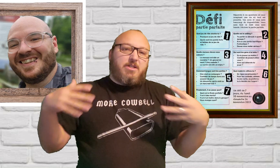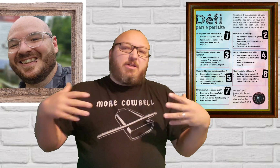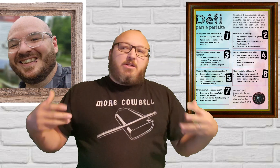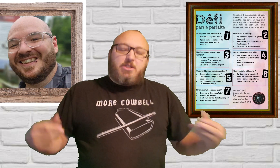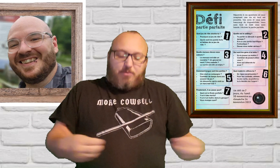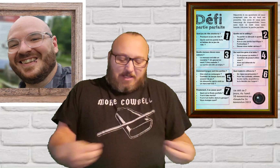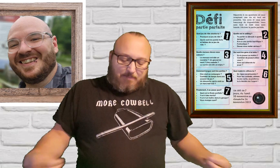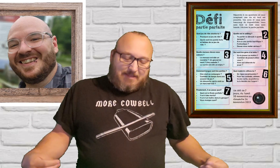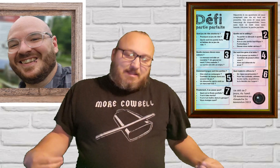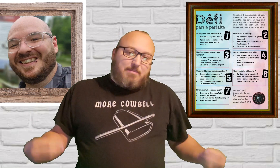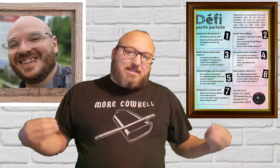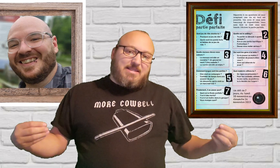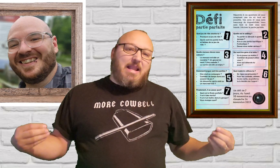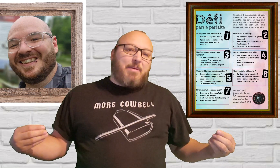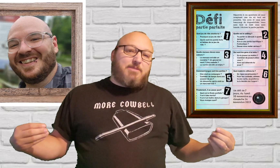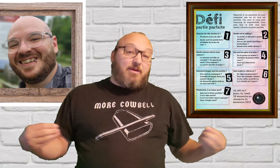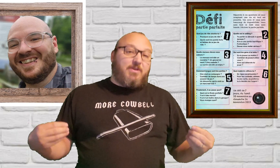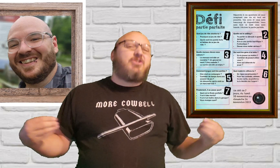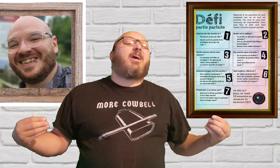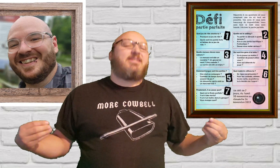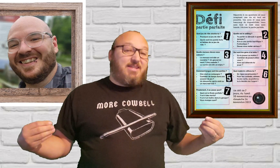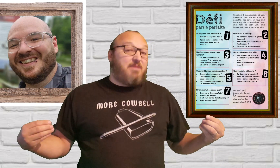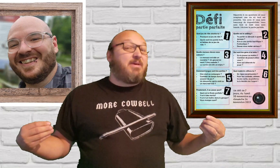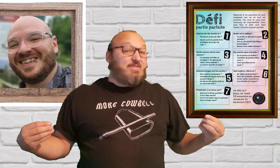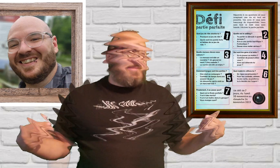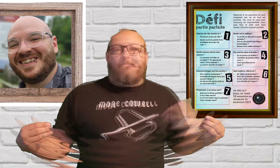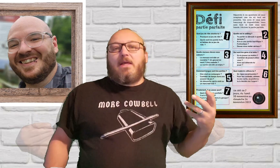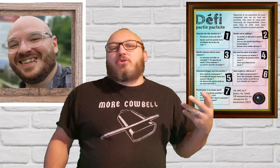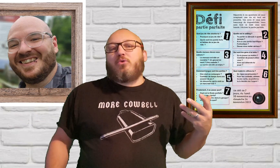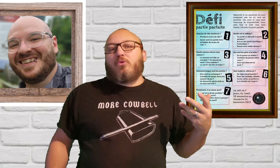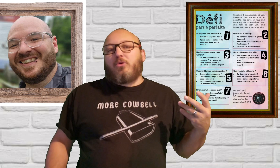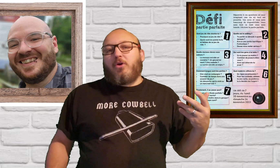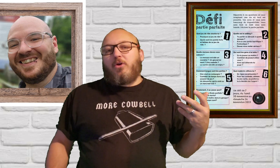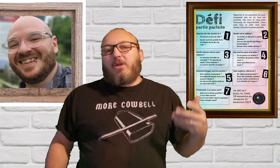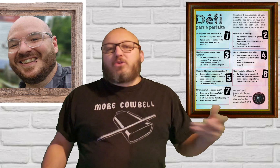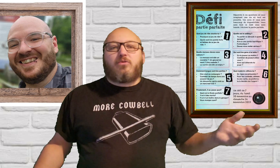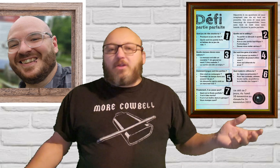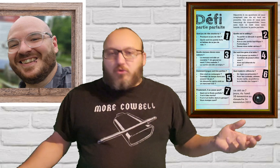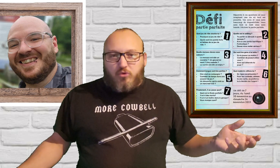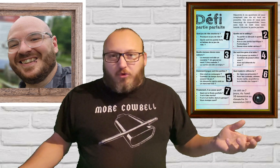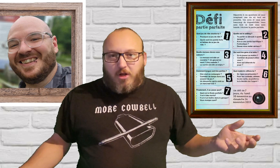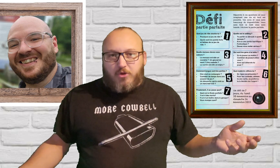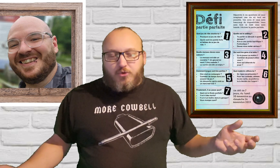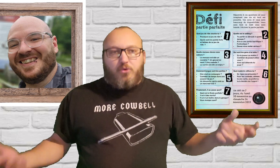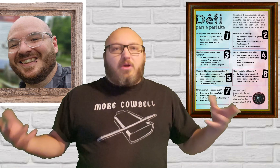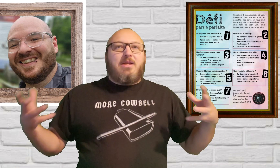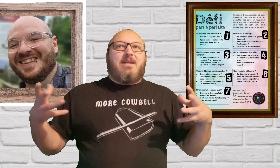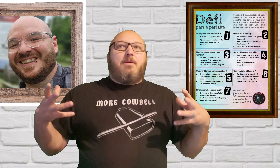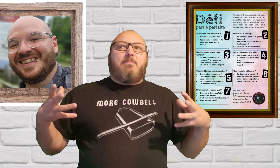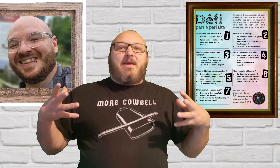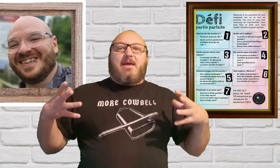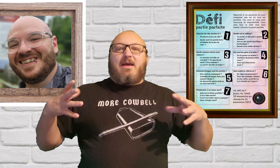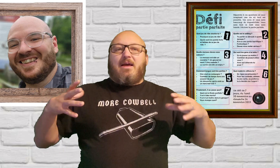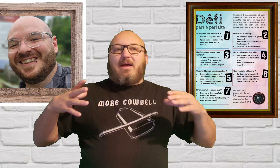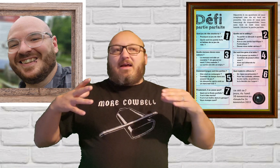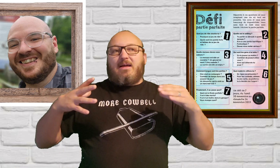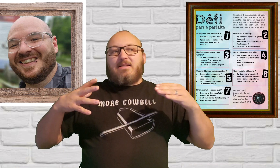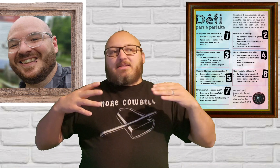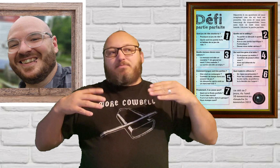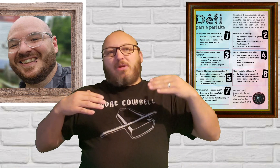je n pas la capacité mais si c'était la partie parfaite j'aurais assez de capacité bien sûr la survie est toujours un enjeu mais c'est pas